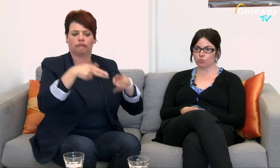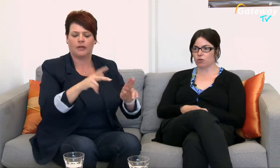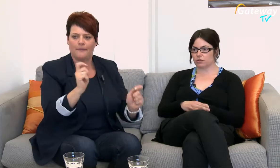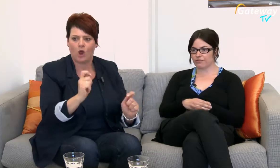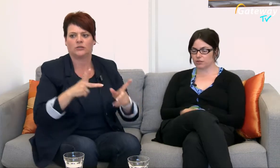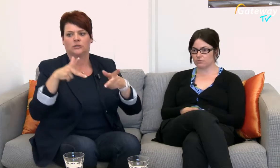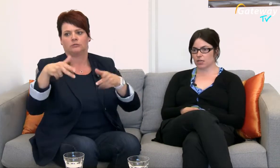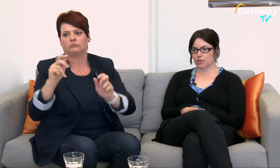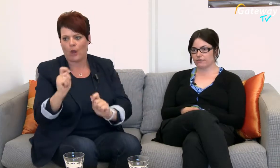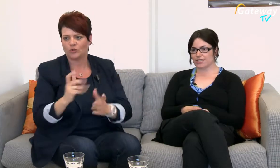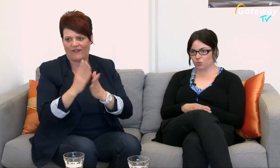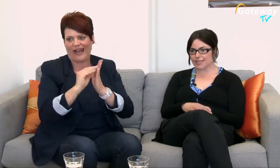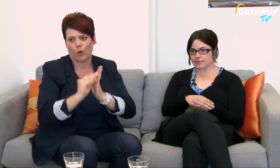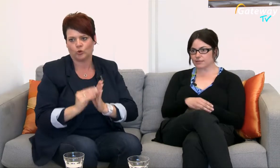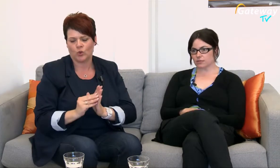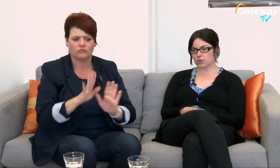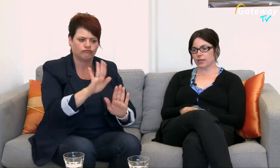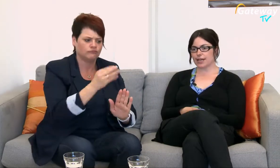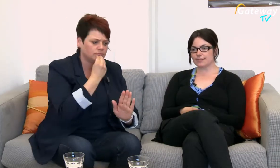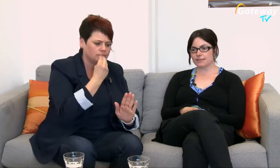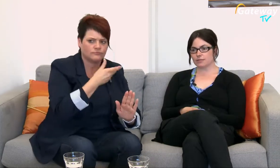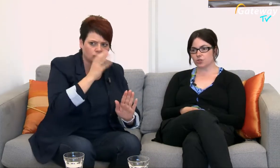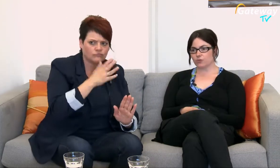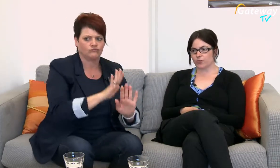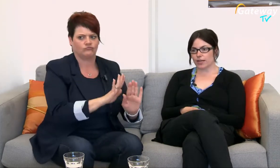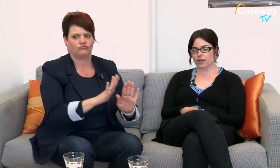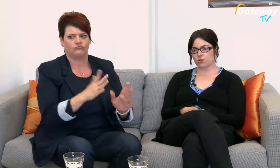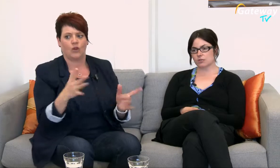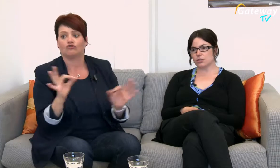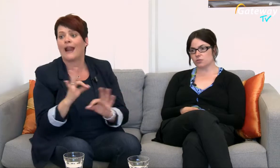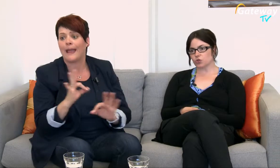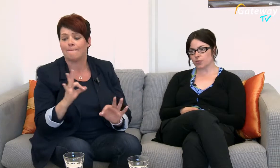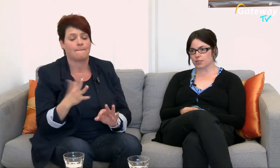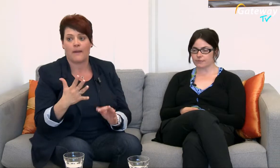um auch einfach was zu essen oder in ganz schlimmen Fällen dann auch Insulin zu spritzen